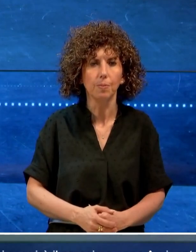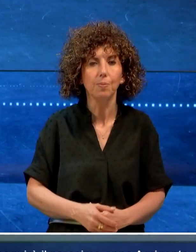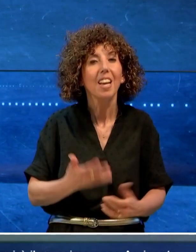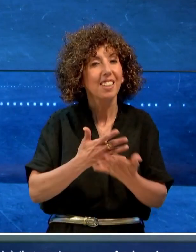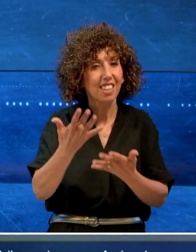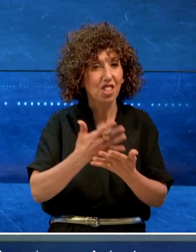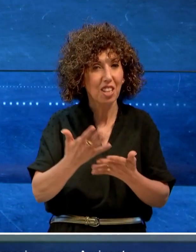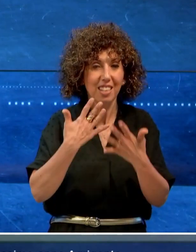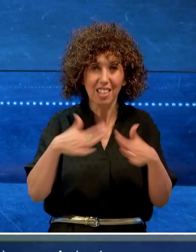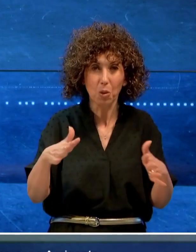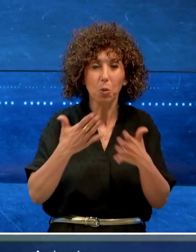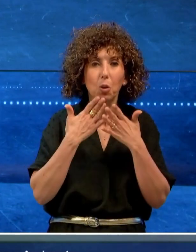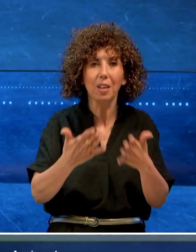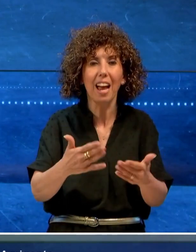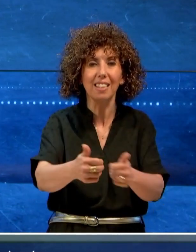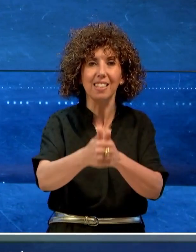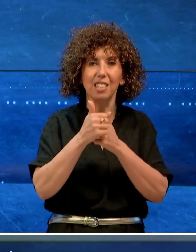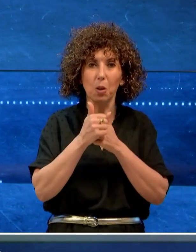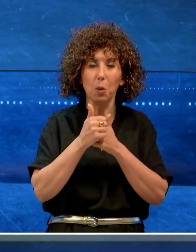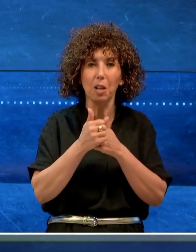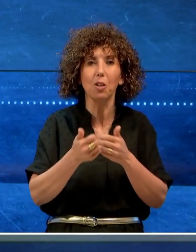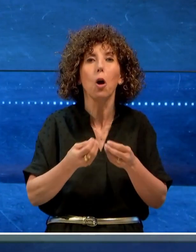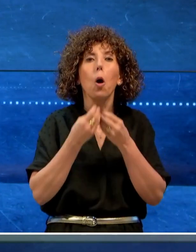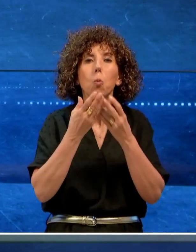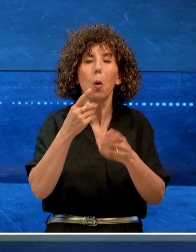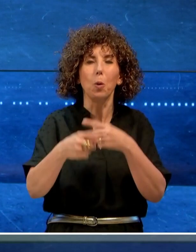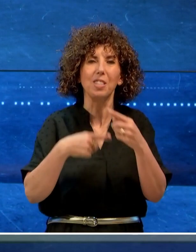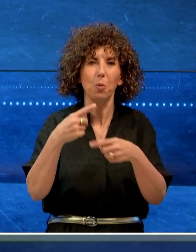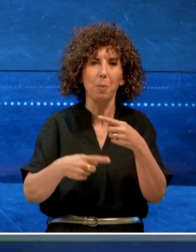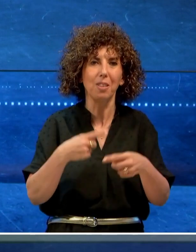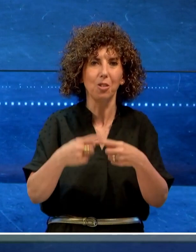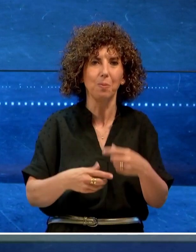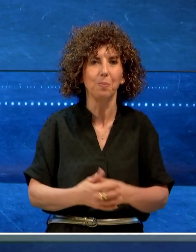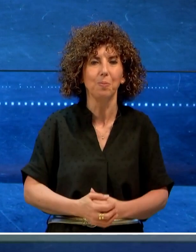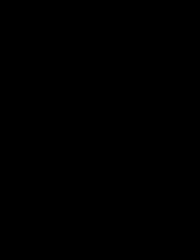E con il TgList è tutto, vi ringrazio per averci seguito e vi auguro un buon proseguimento.